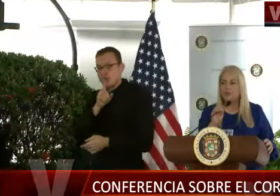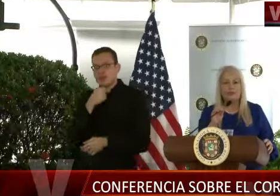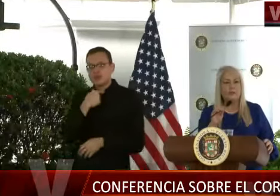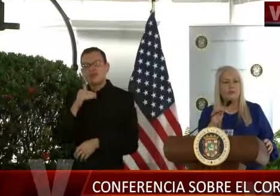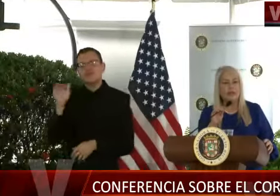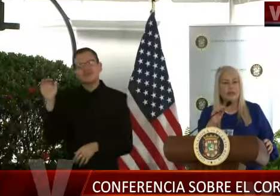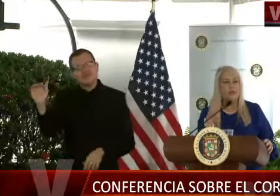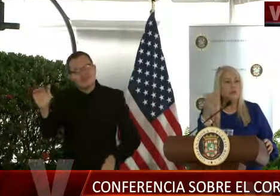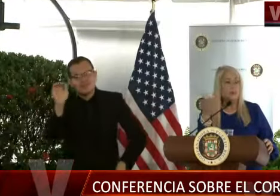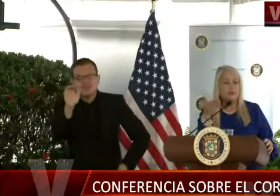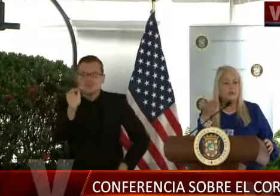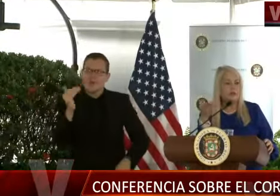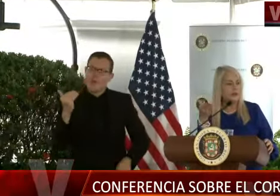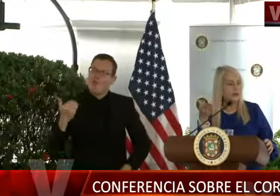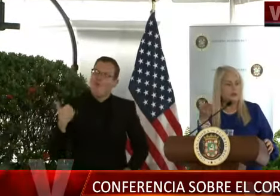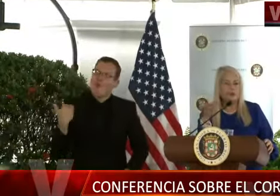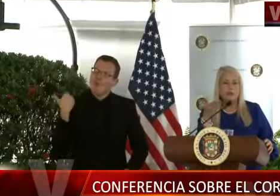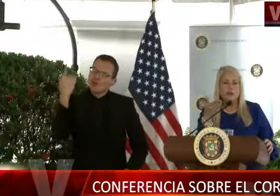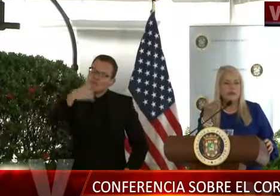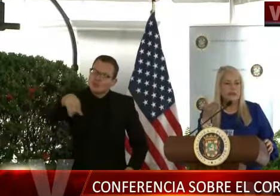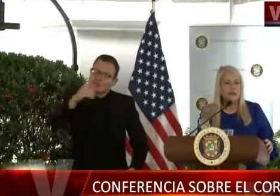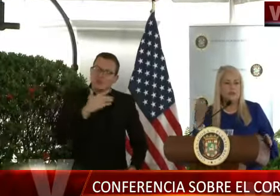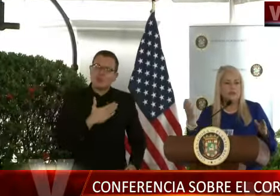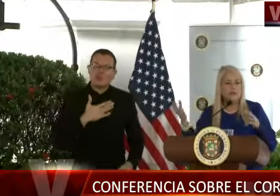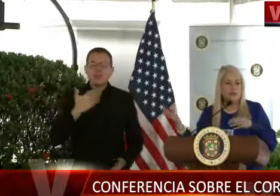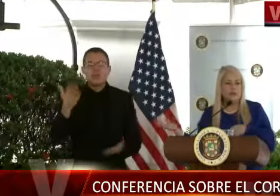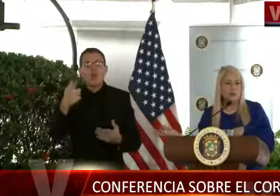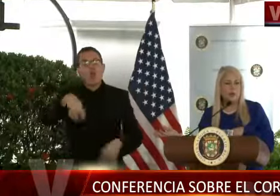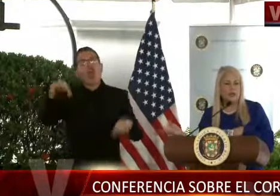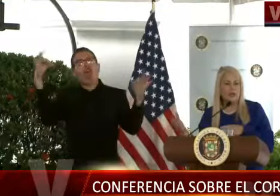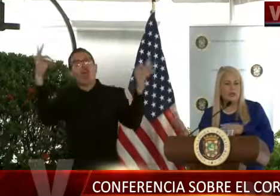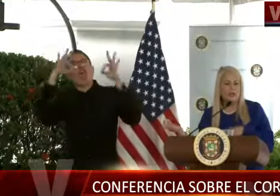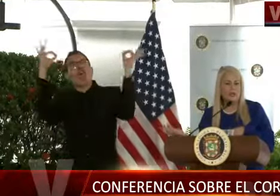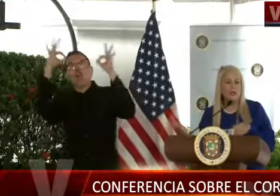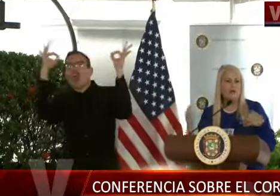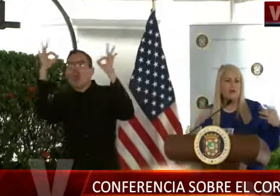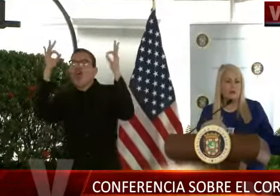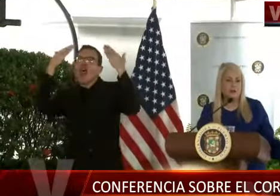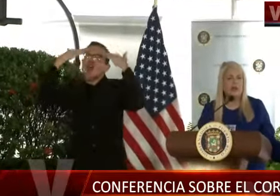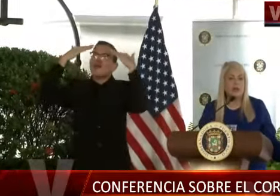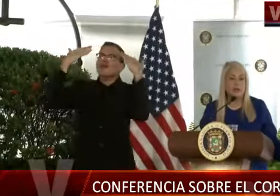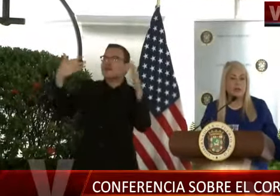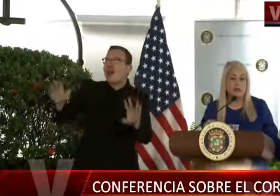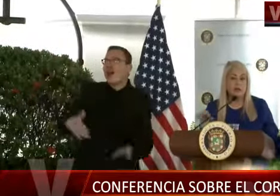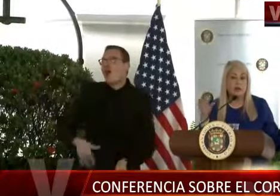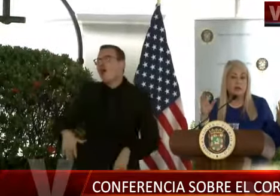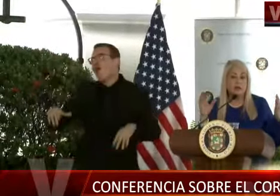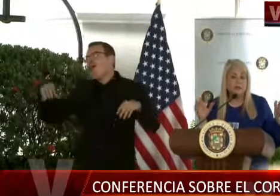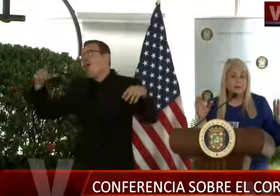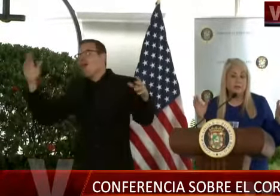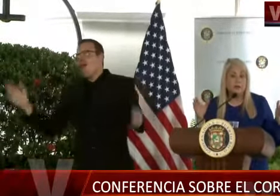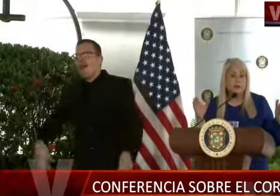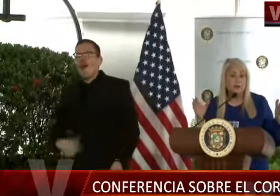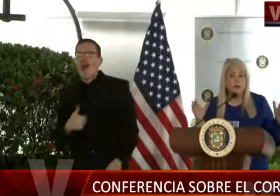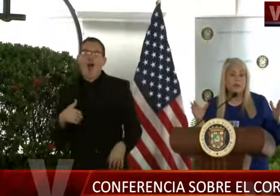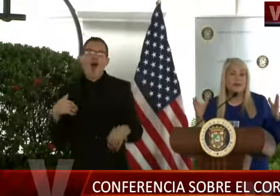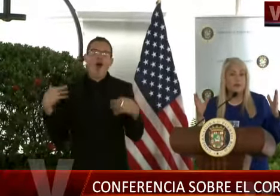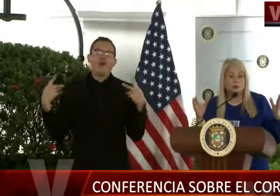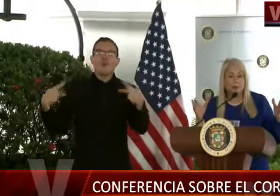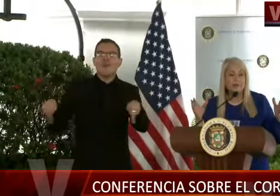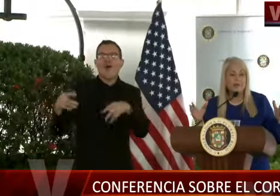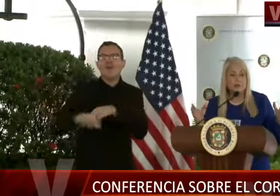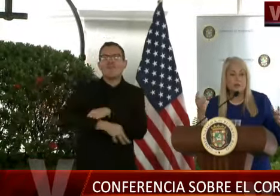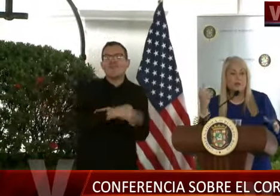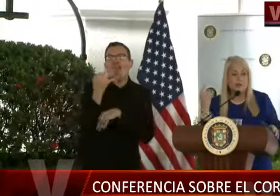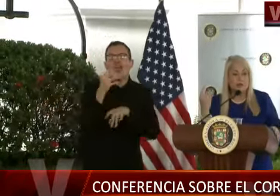magnitud de lo que estamos manejando y hemos visto videos de que entonces los lugares de fiesta los han llevado a las casas. Ustedes se están exponiendo